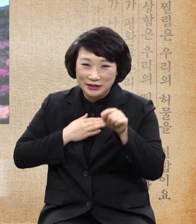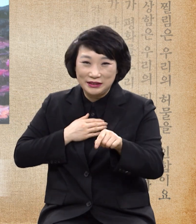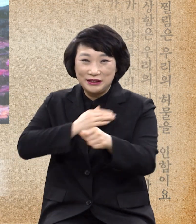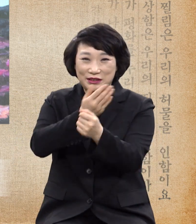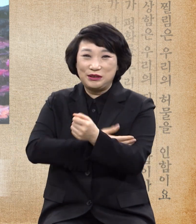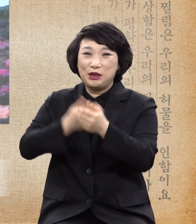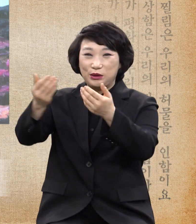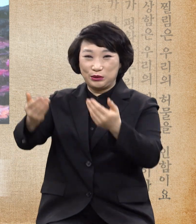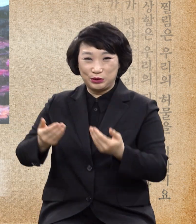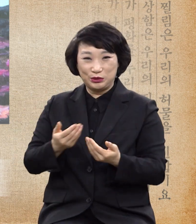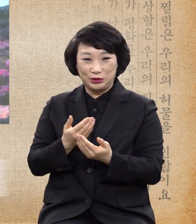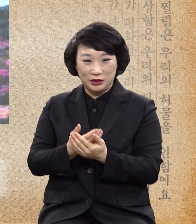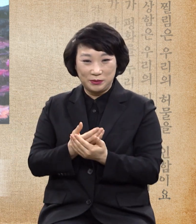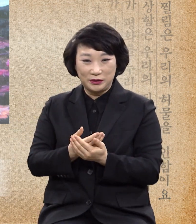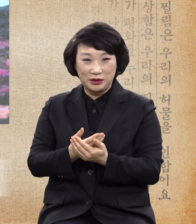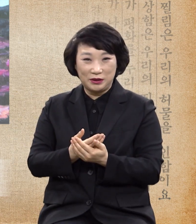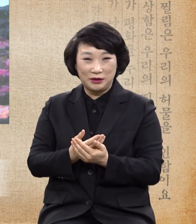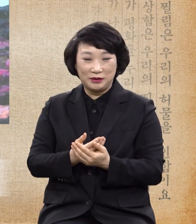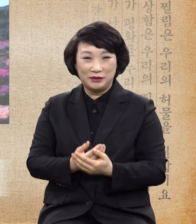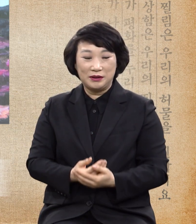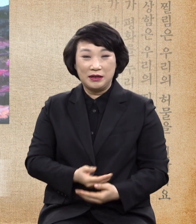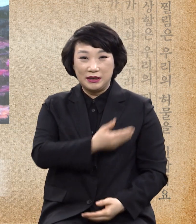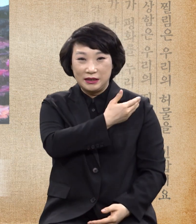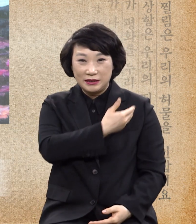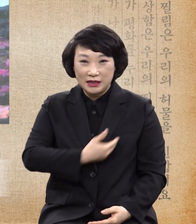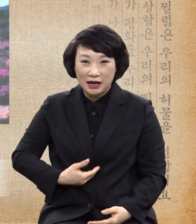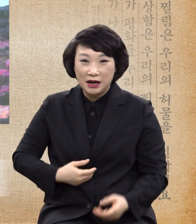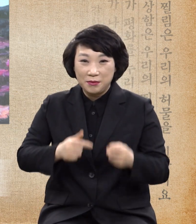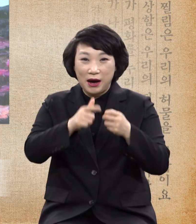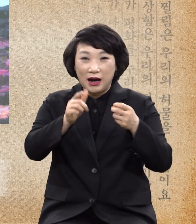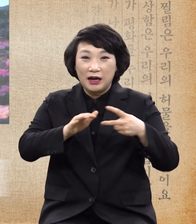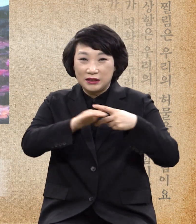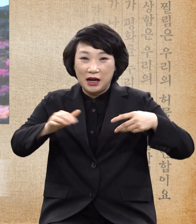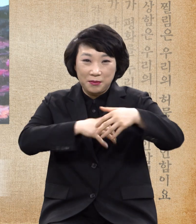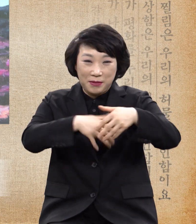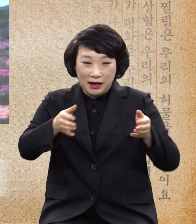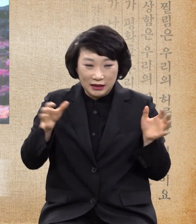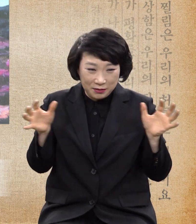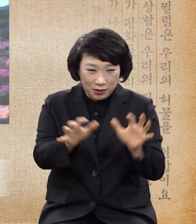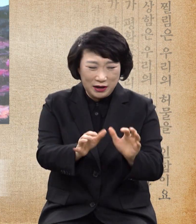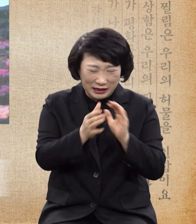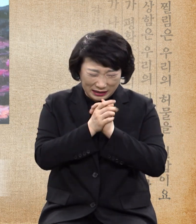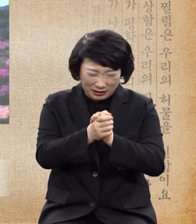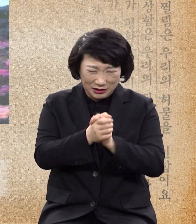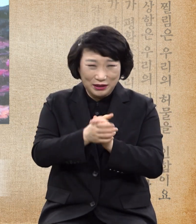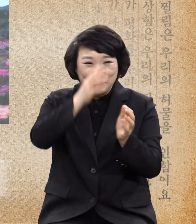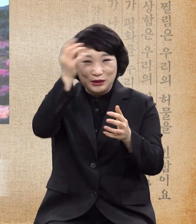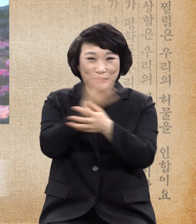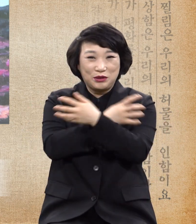주소서 제자들은 마가다라빵에서 성령 충만하며 권능을 받고